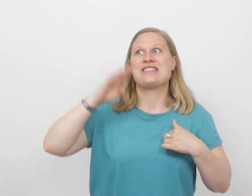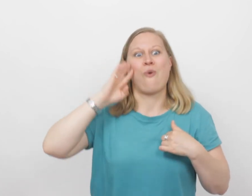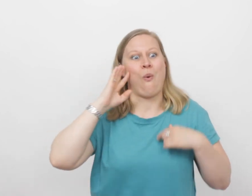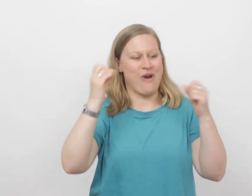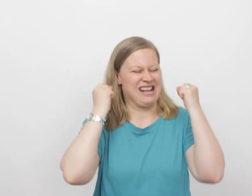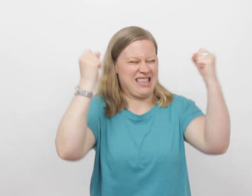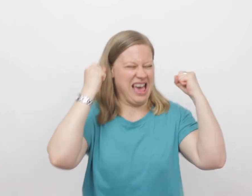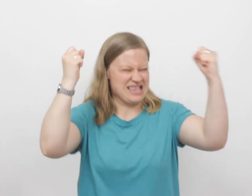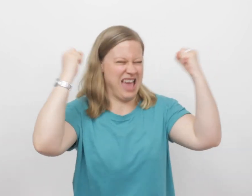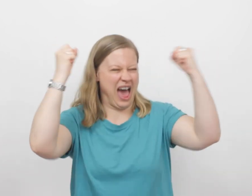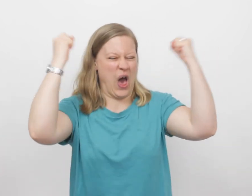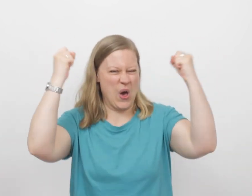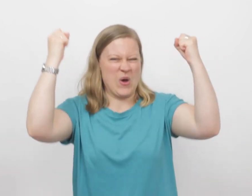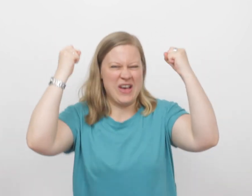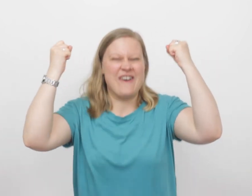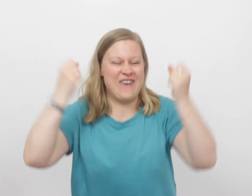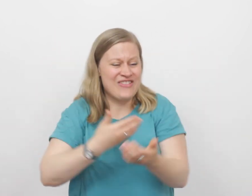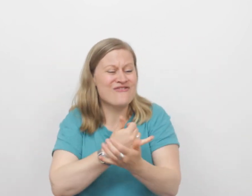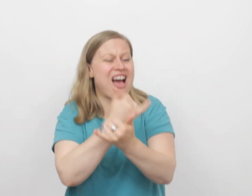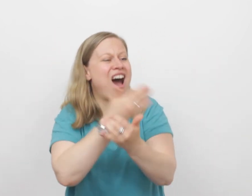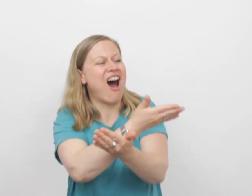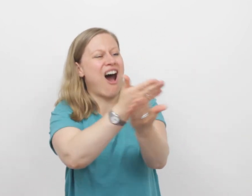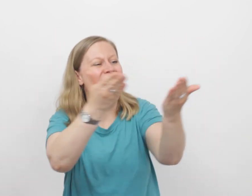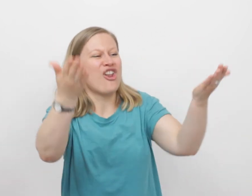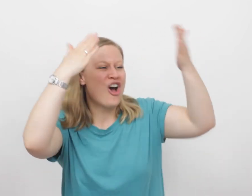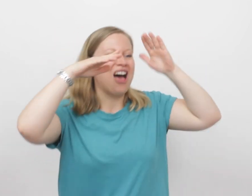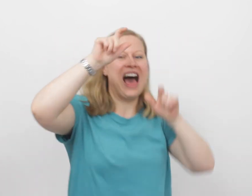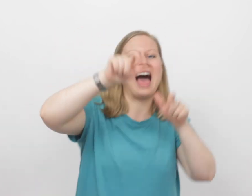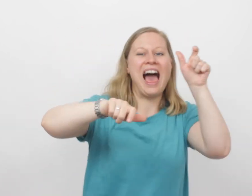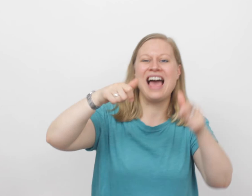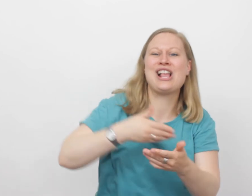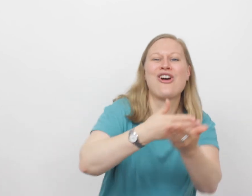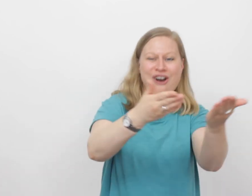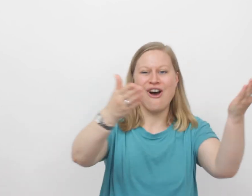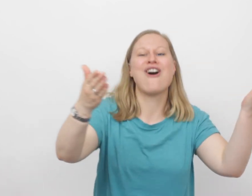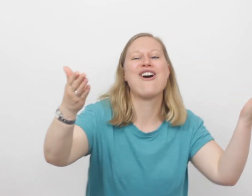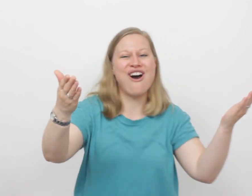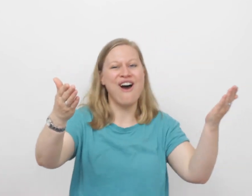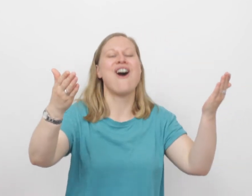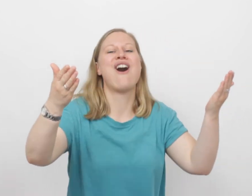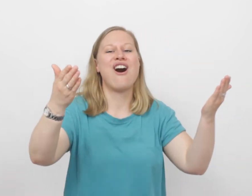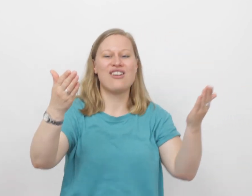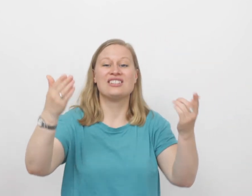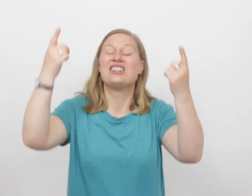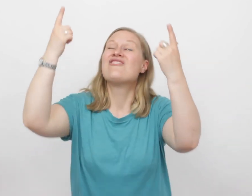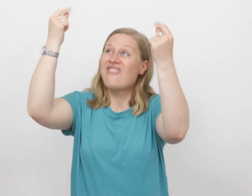herleef Voor God's Ik herleef Van